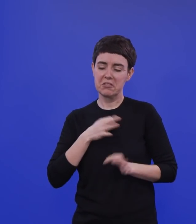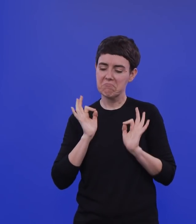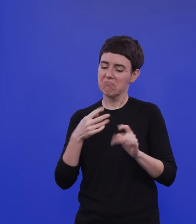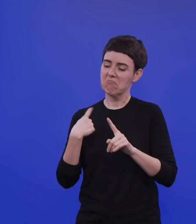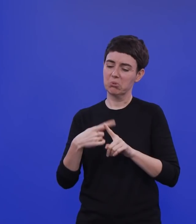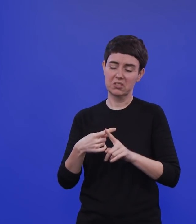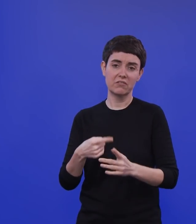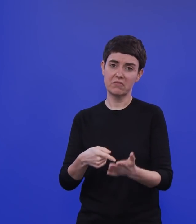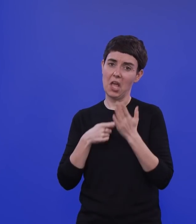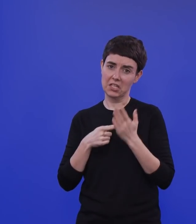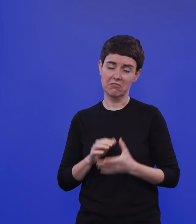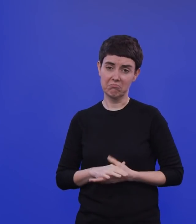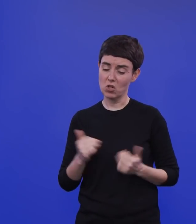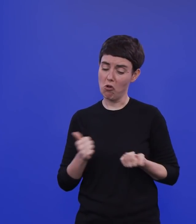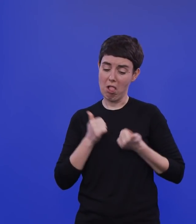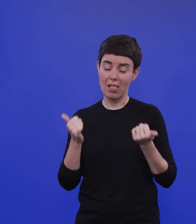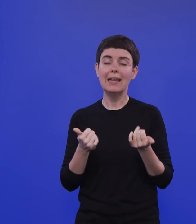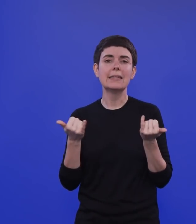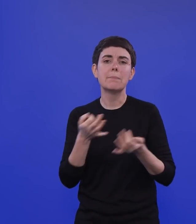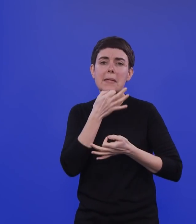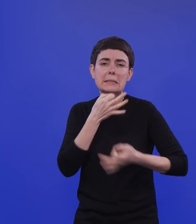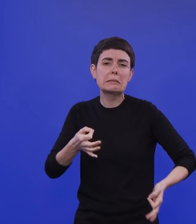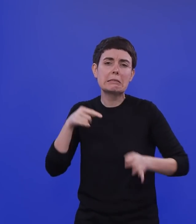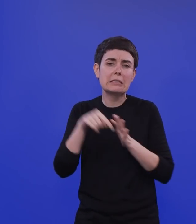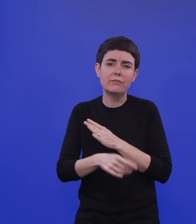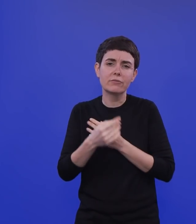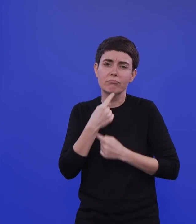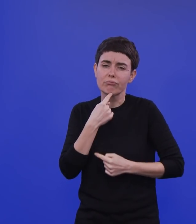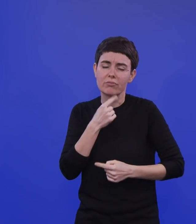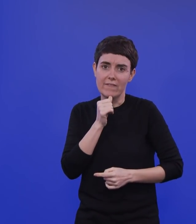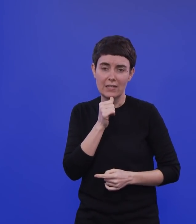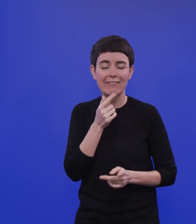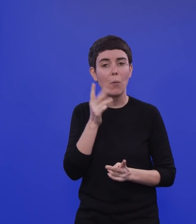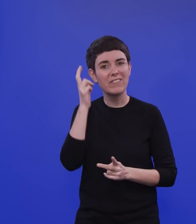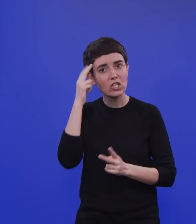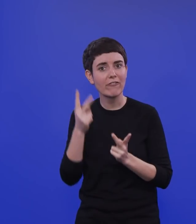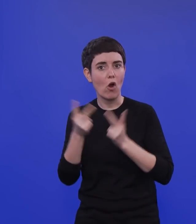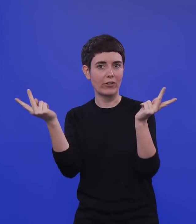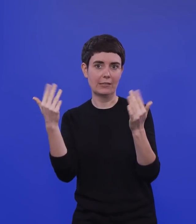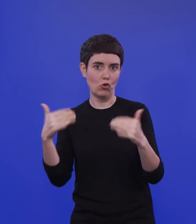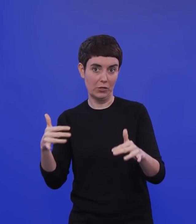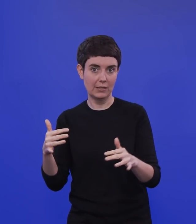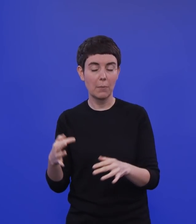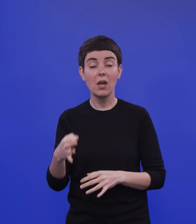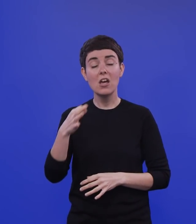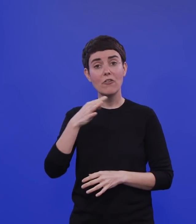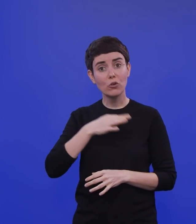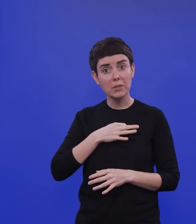toll. Also ich will das hier nicht weiter im Detail ausführen, weil das noch nicht richtig wissenschaftlich veröffentlicht ist. Aber für mich erscheint das plausibel.